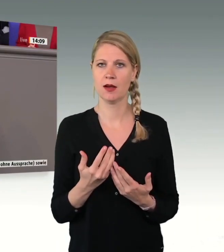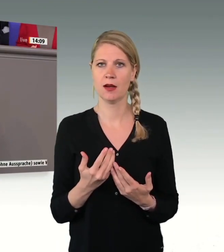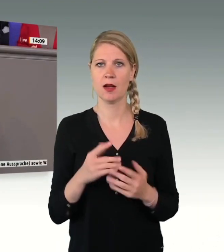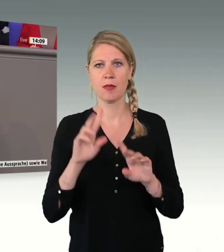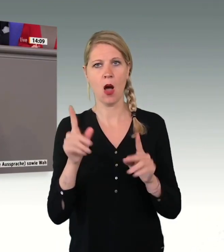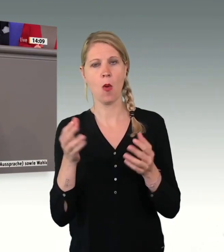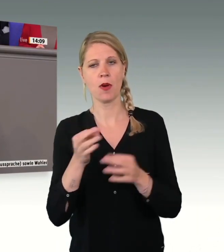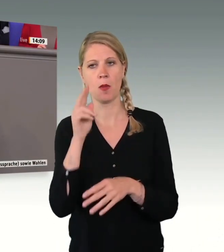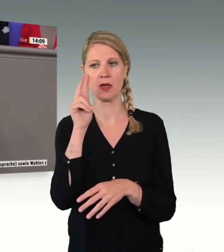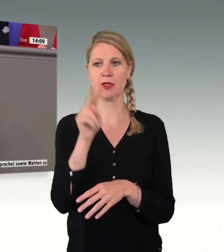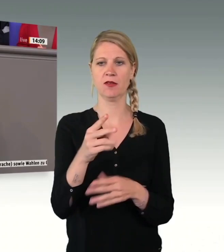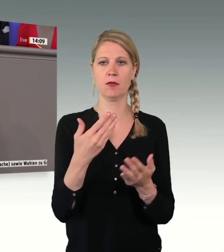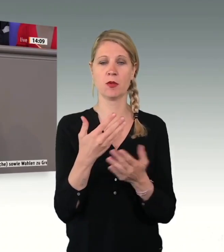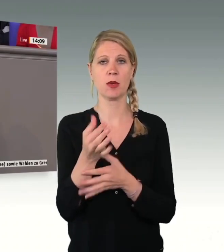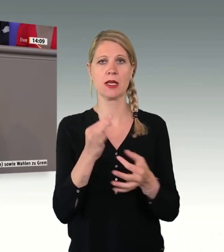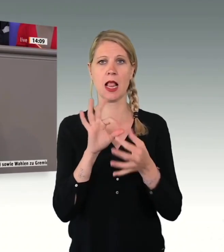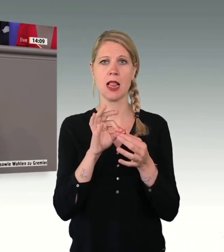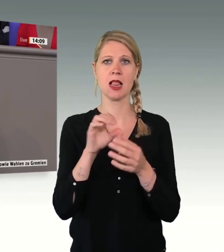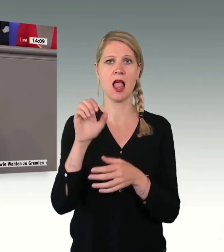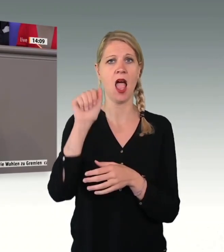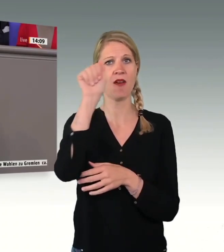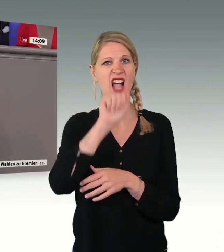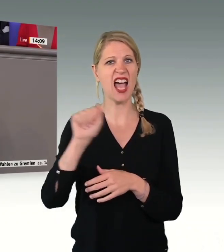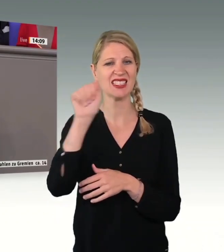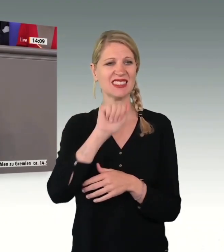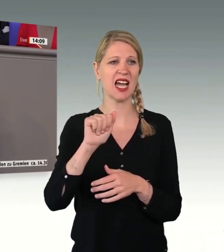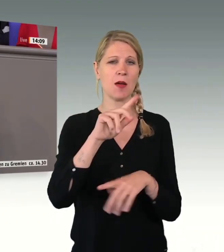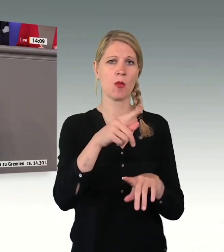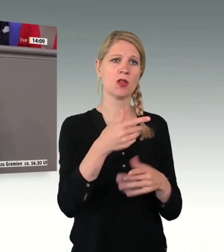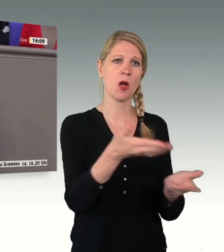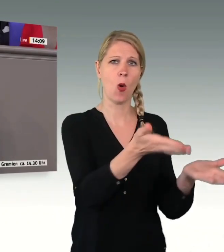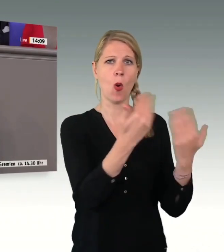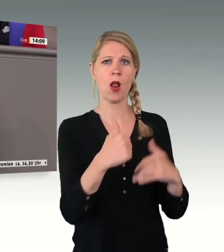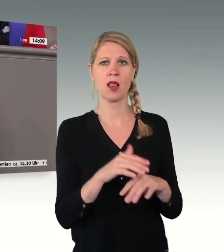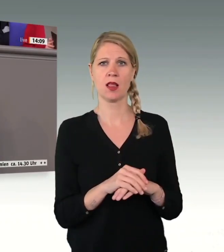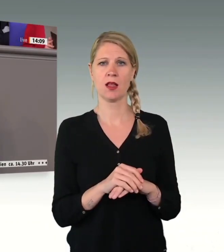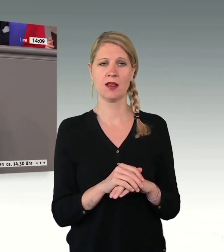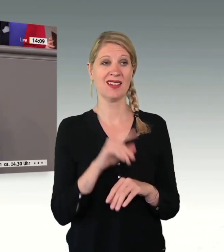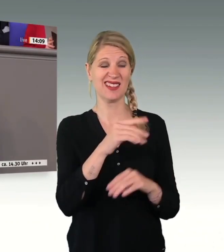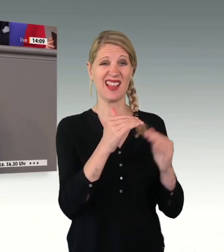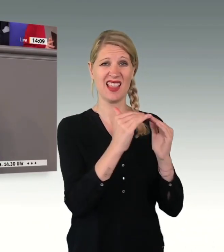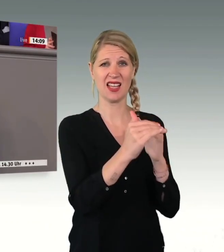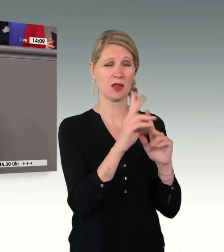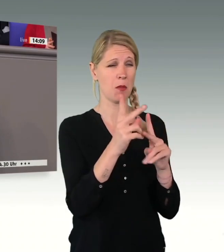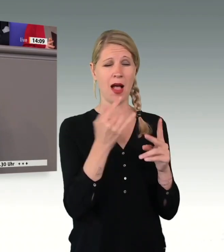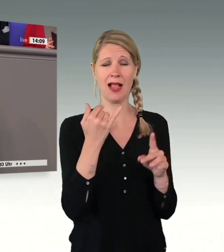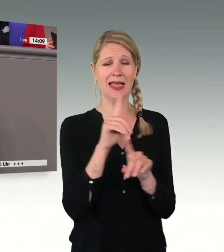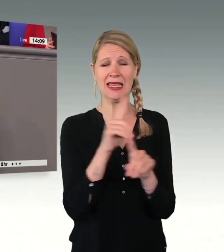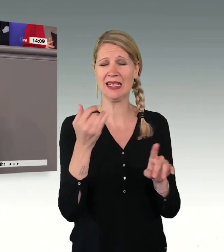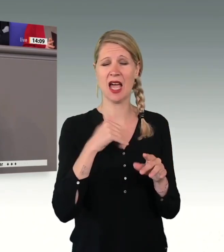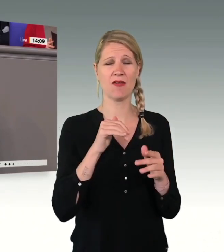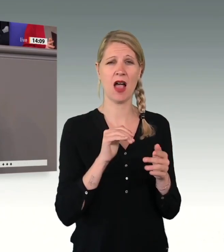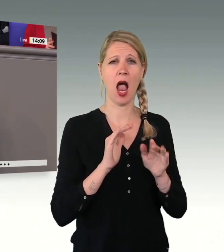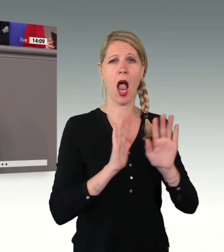Afghanistan, wo Zehntausende Menschen zurückgelassen worden sind. Ein Land, in das es keine Abschiebung hätte geben dürfen. Das ist das